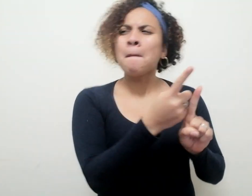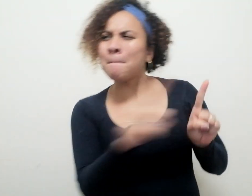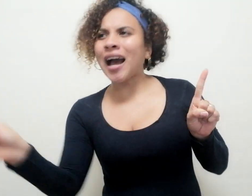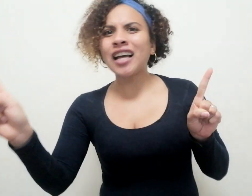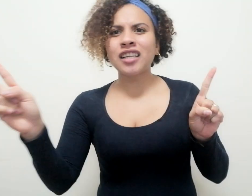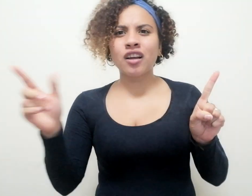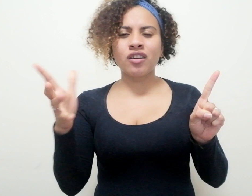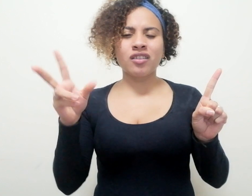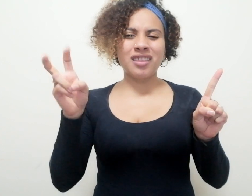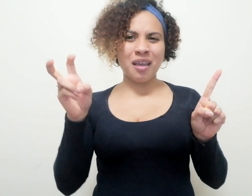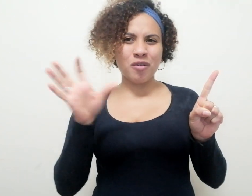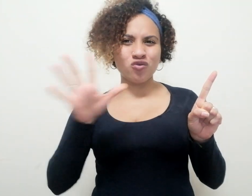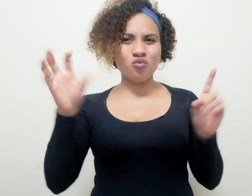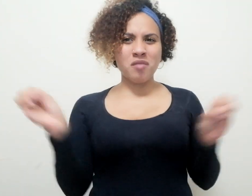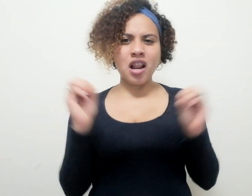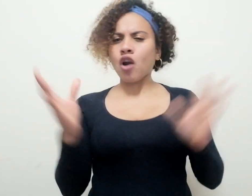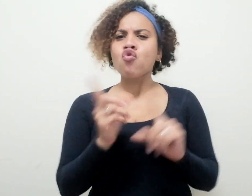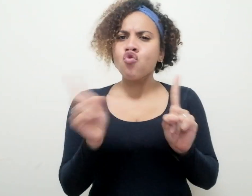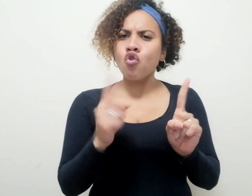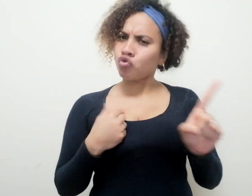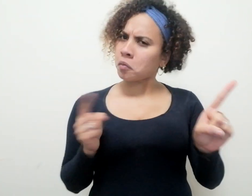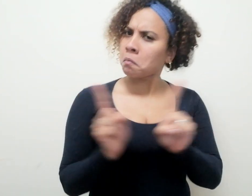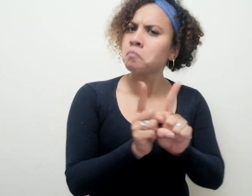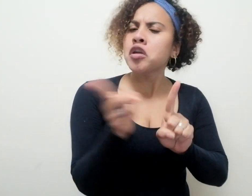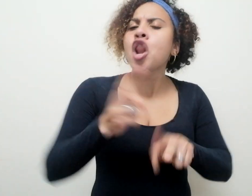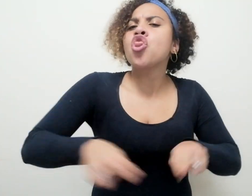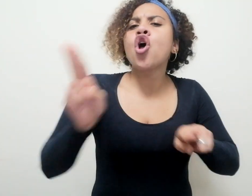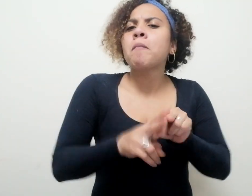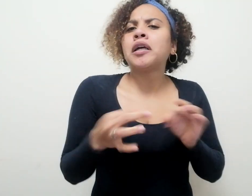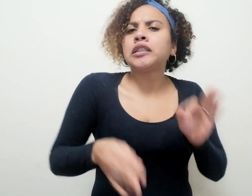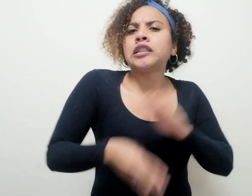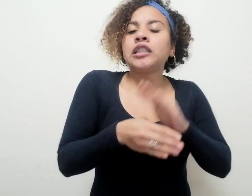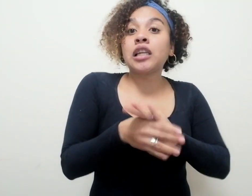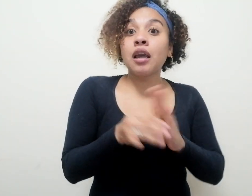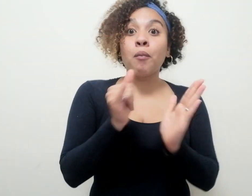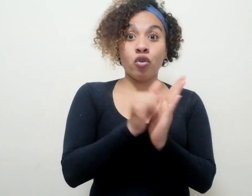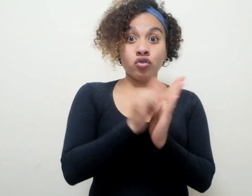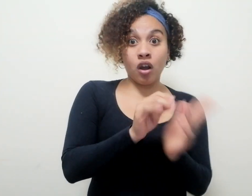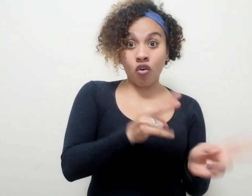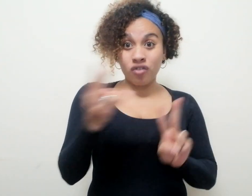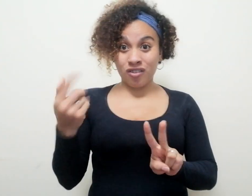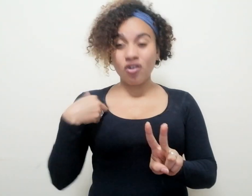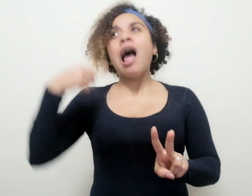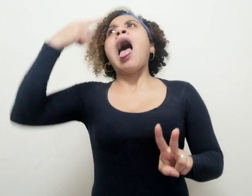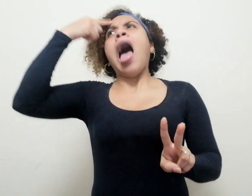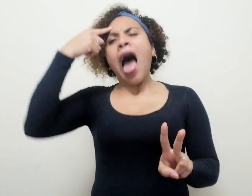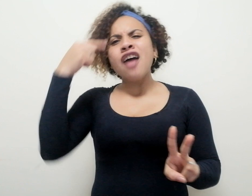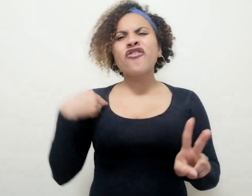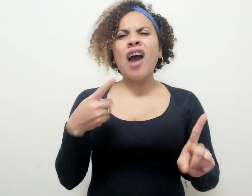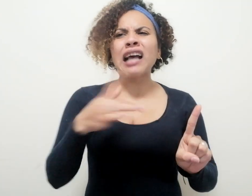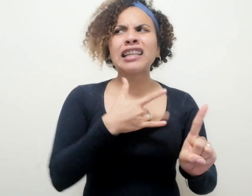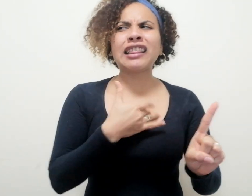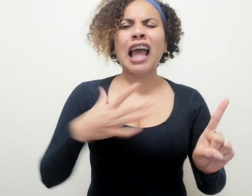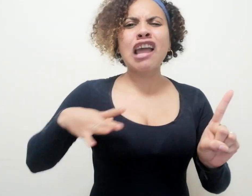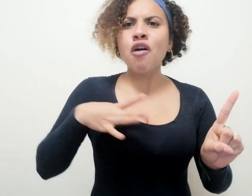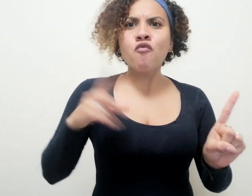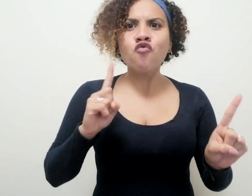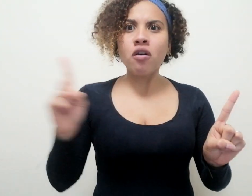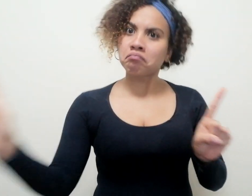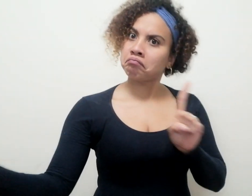sus asuntos milagreros. Por lo que, al contrario de lo que yo pretendía, se animó a arrimarse